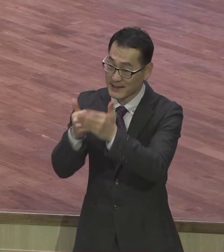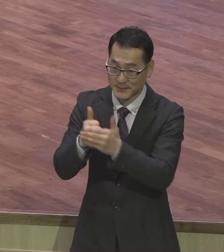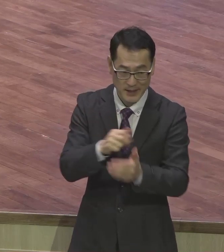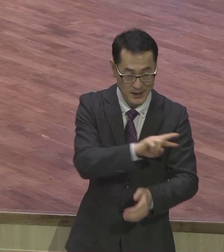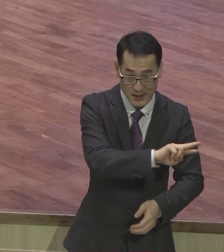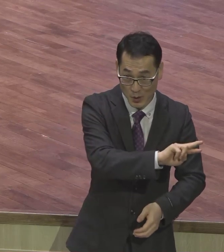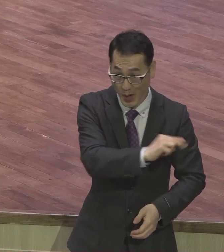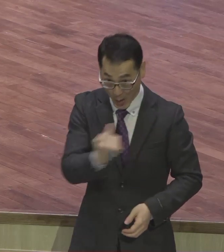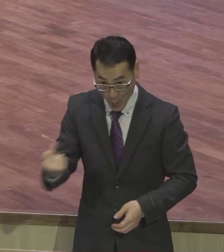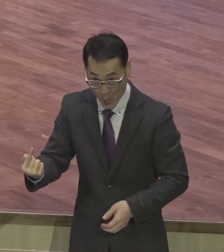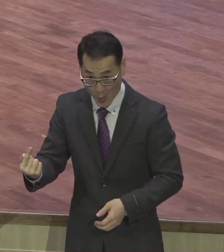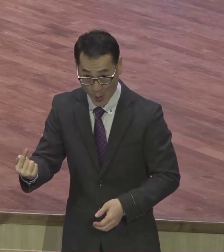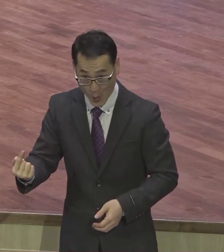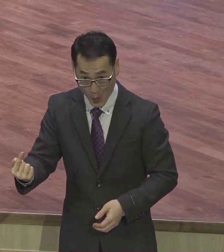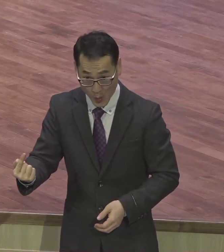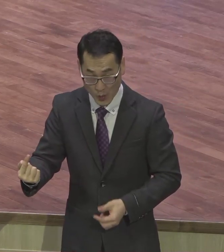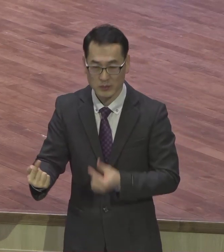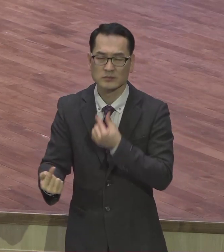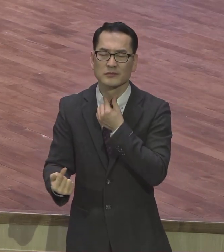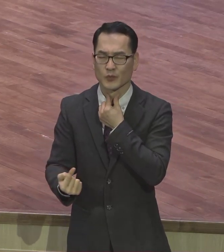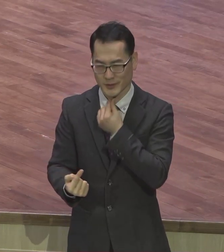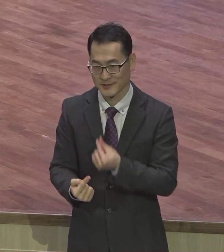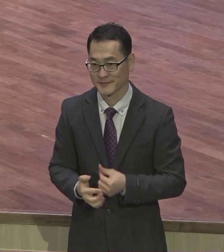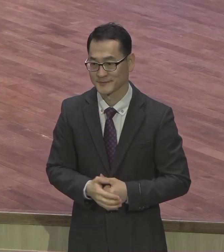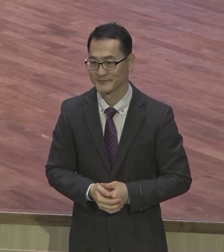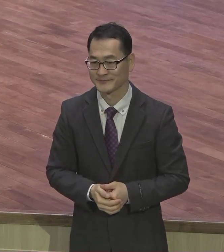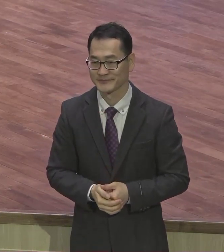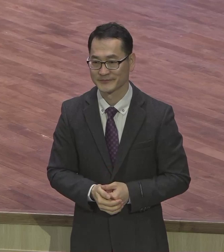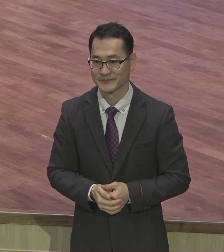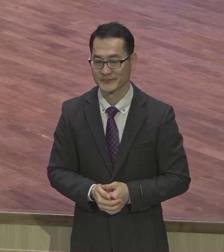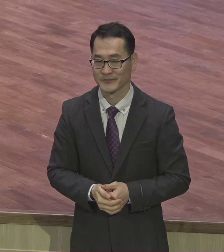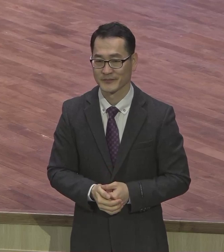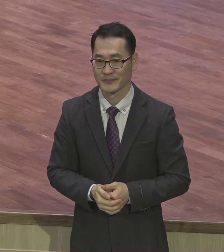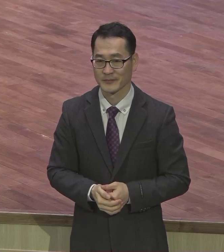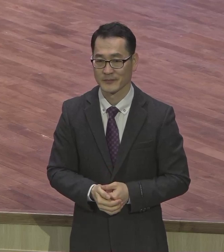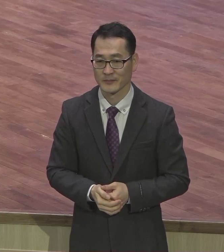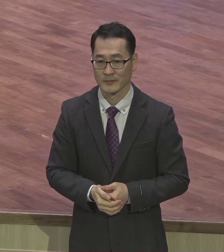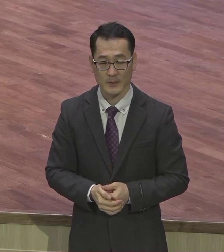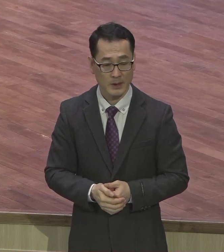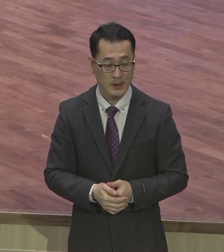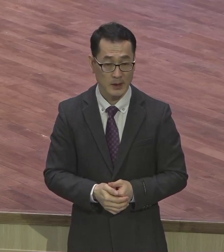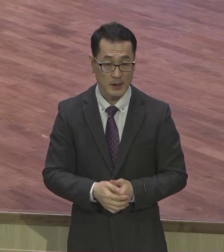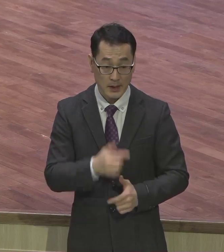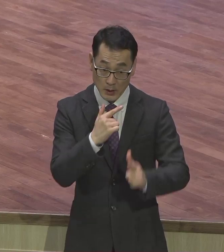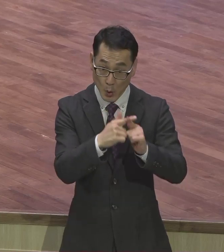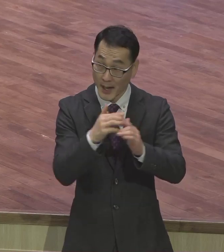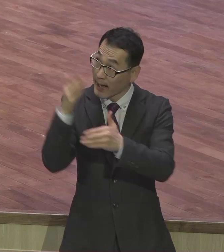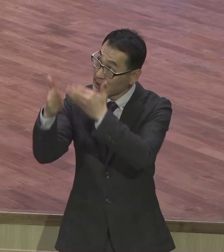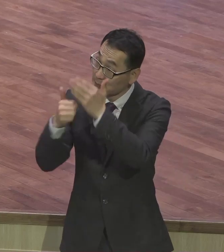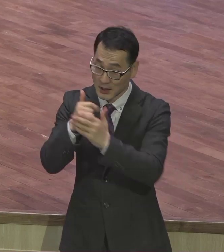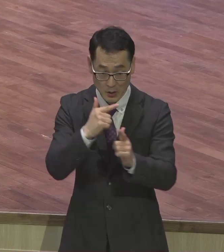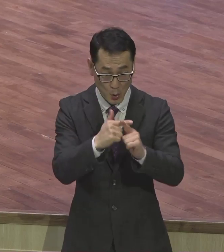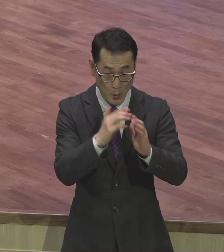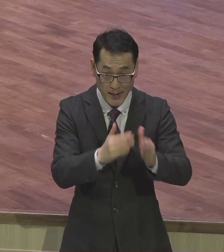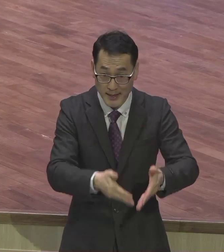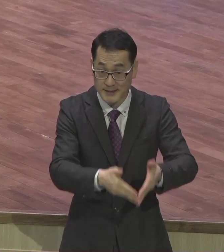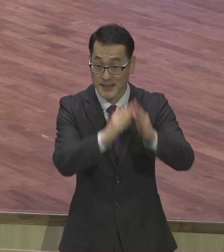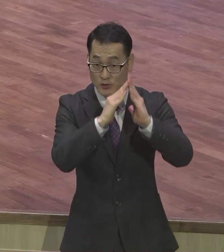하나님 제일 원하신다. 하나님께서 교회를 세우신 본질적 목적이 왜 교회를